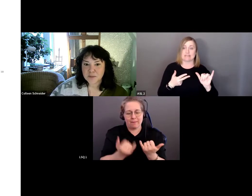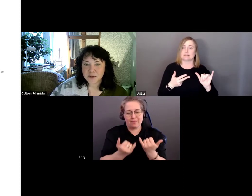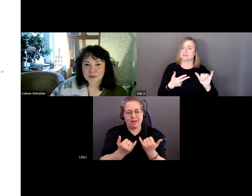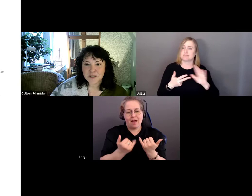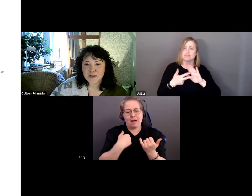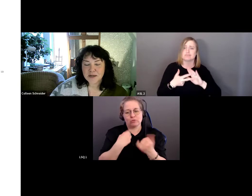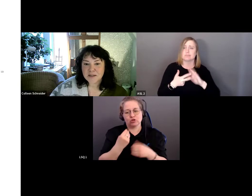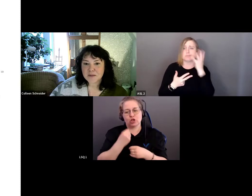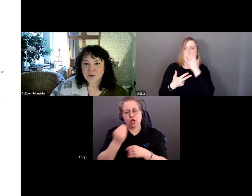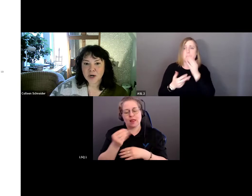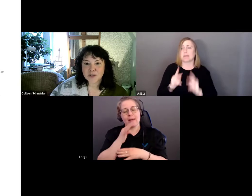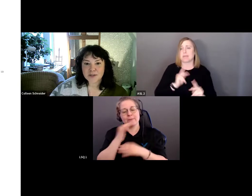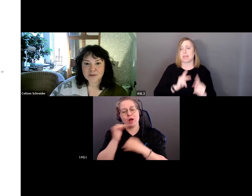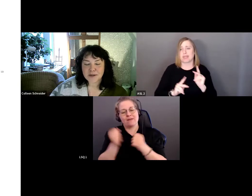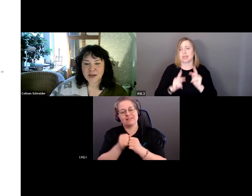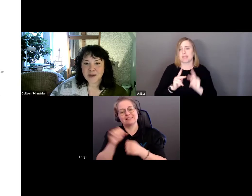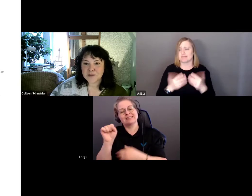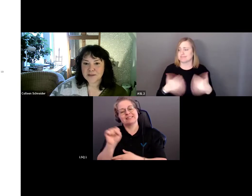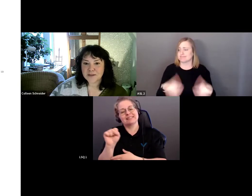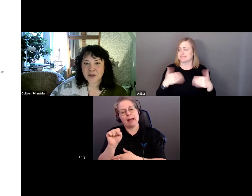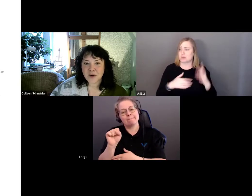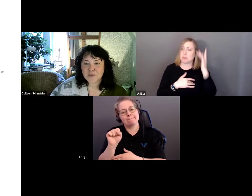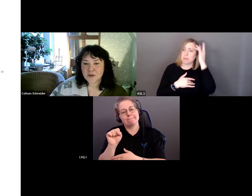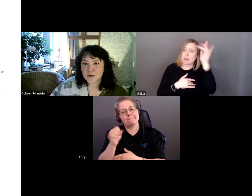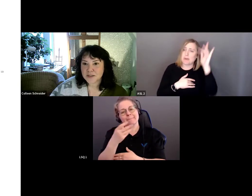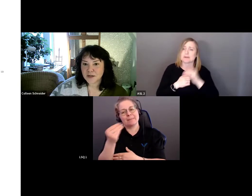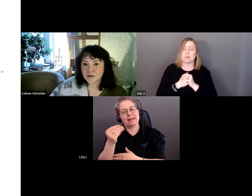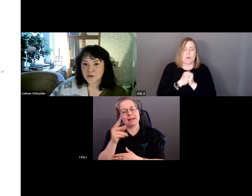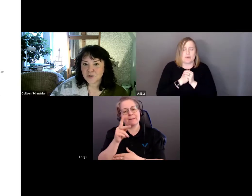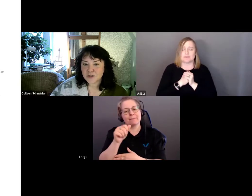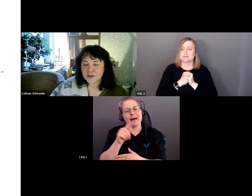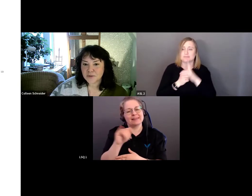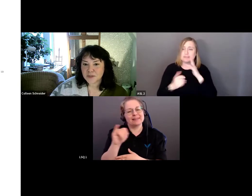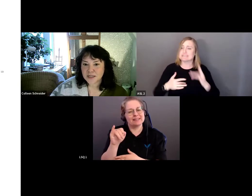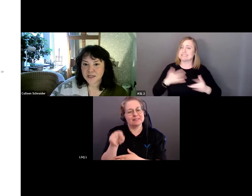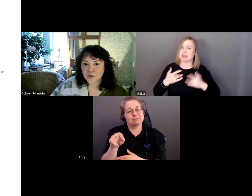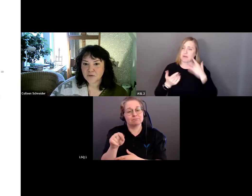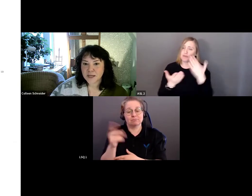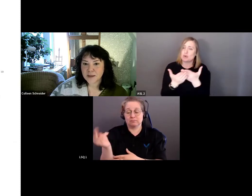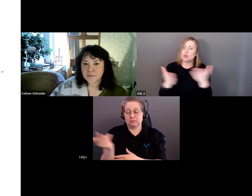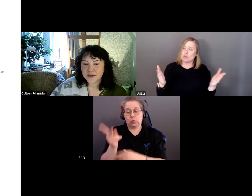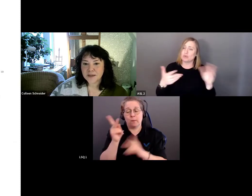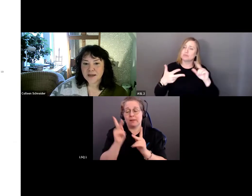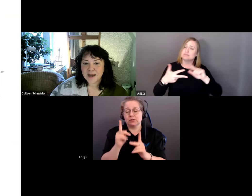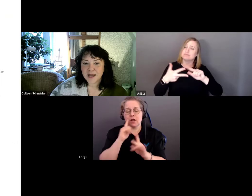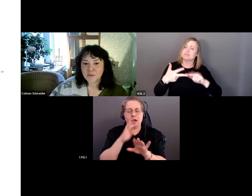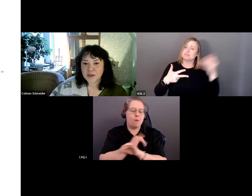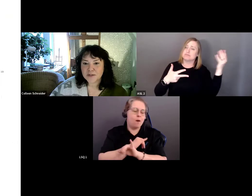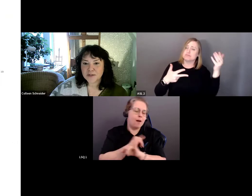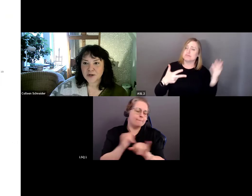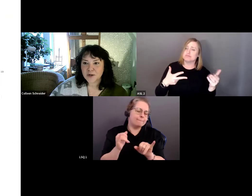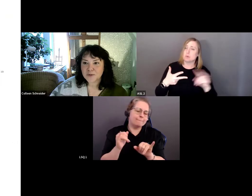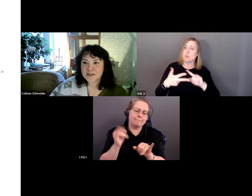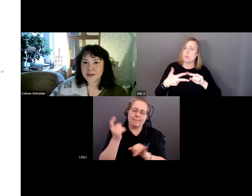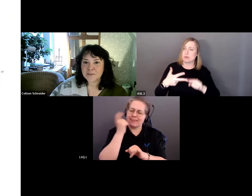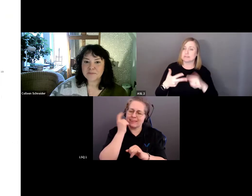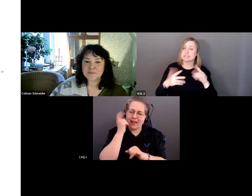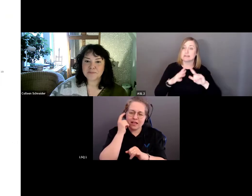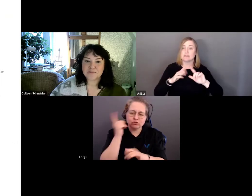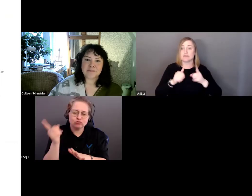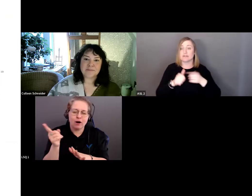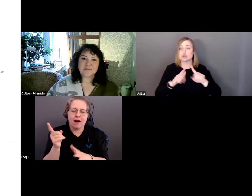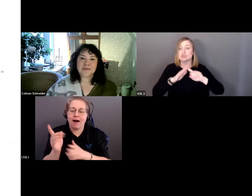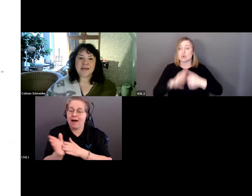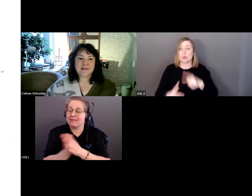moi de donner la parole à Sam et Patty. Ce sont des personnes fascinantes, intelligentes. J'ai